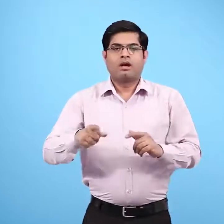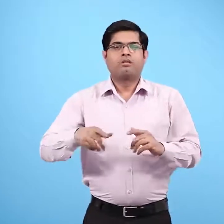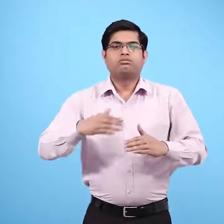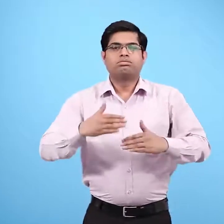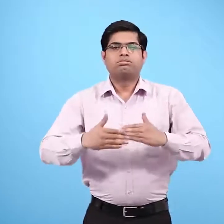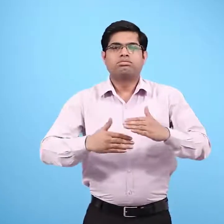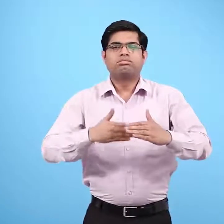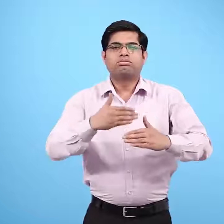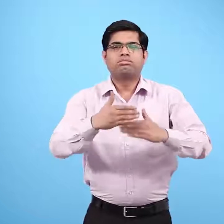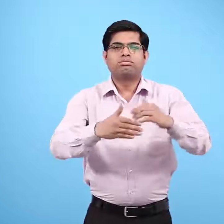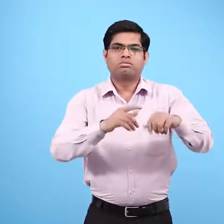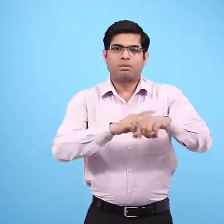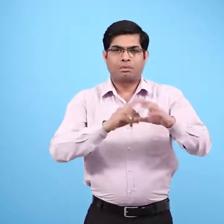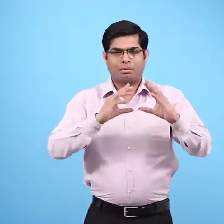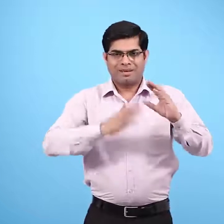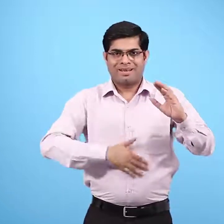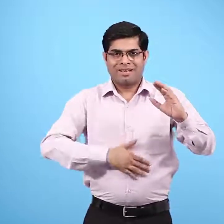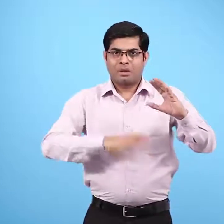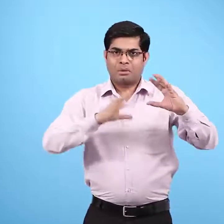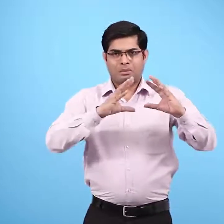धीरे धीरे उसका जख्म ठीक होने लगा